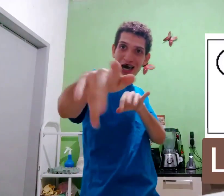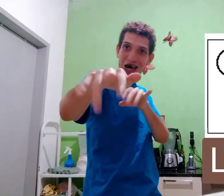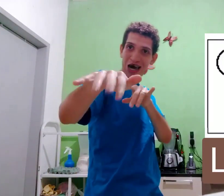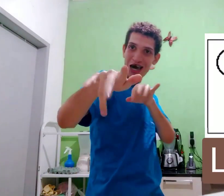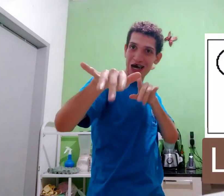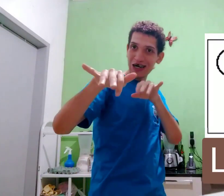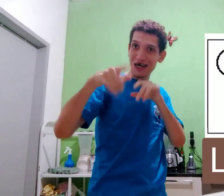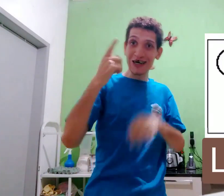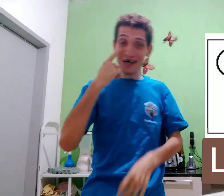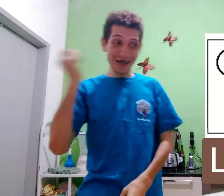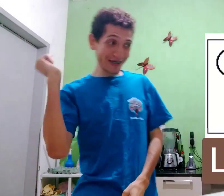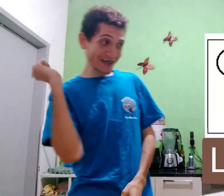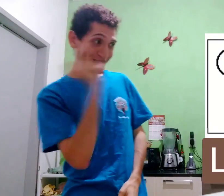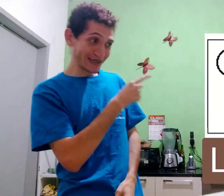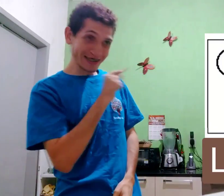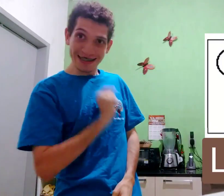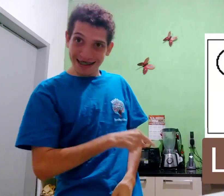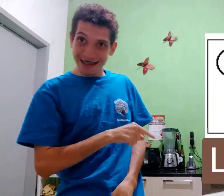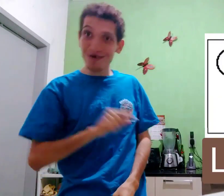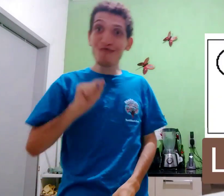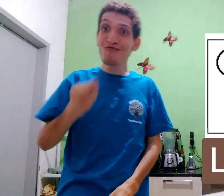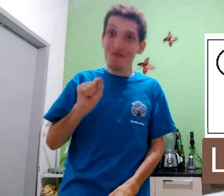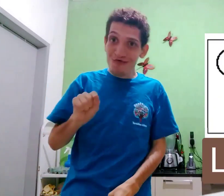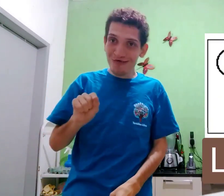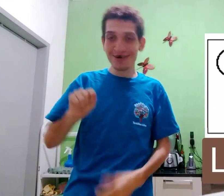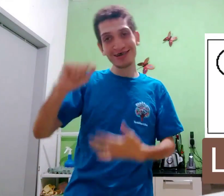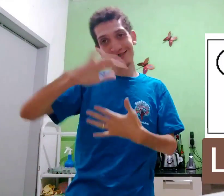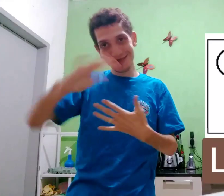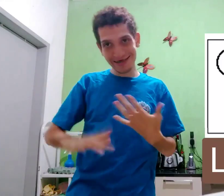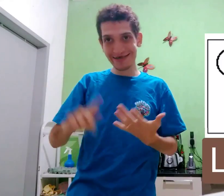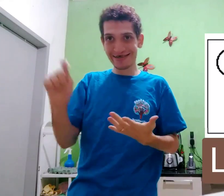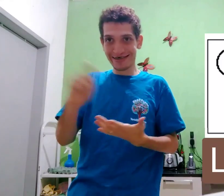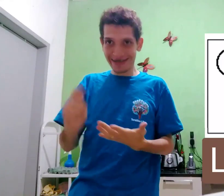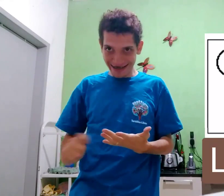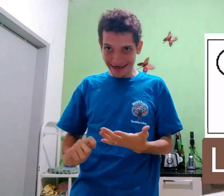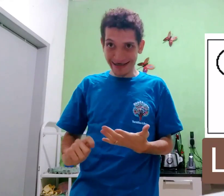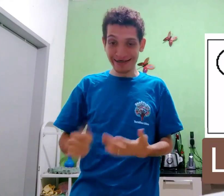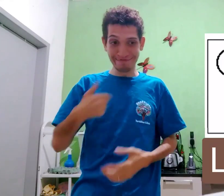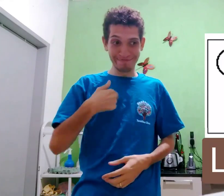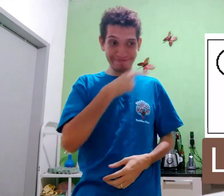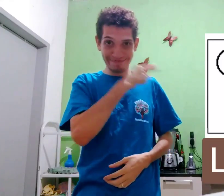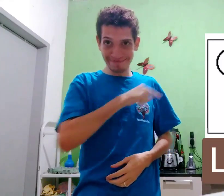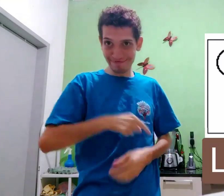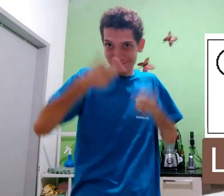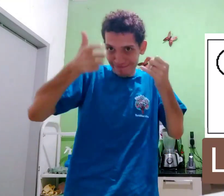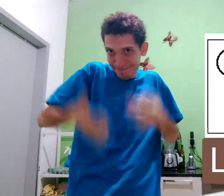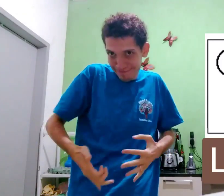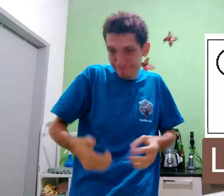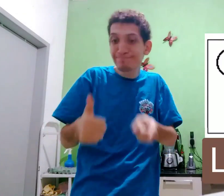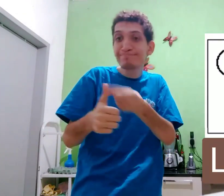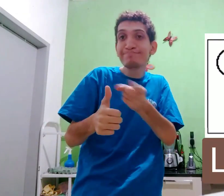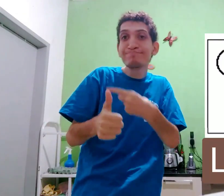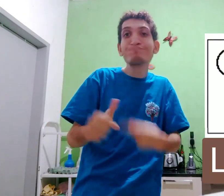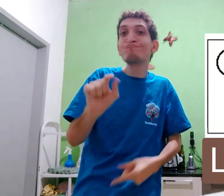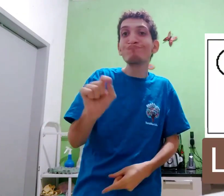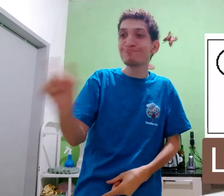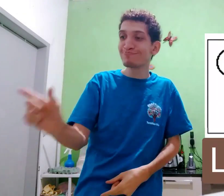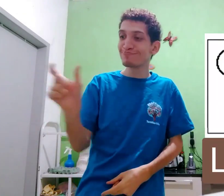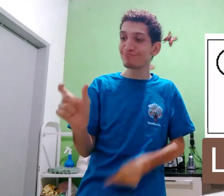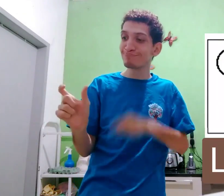Para! Olha que é o lado, o que é? Libra escrita. Eu vou explicar isso.